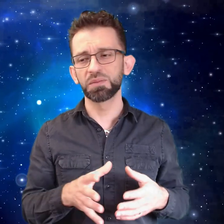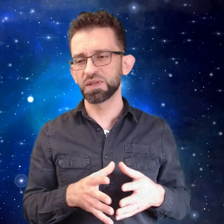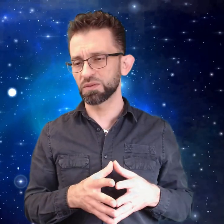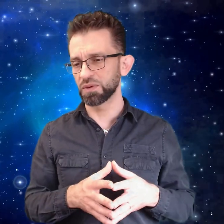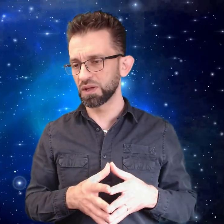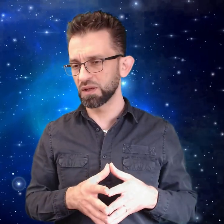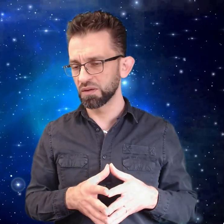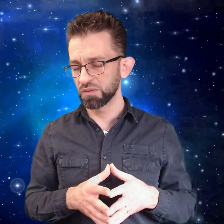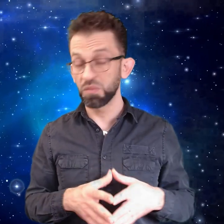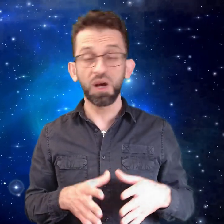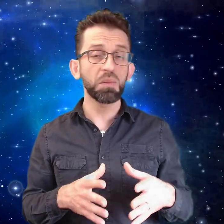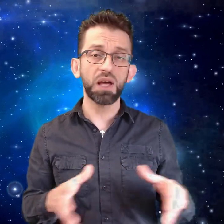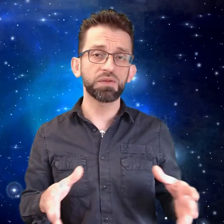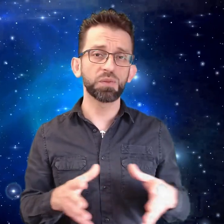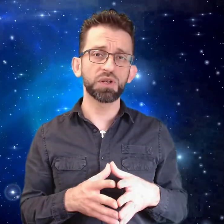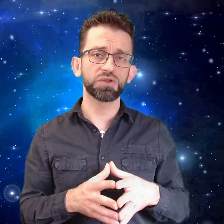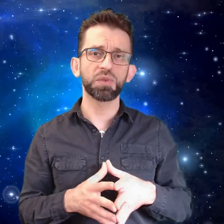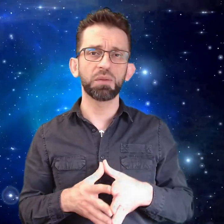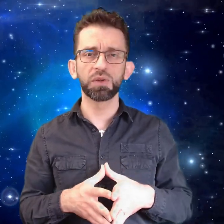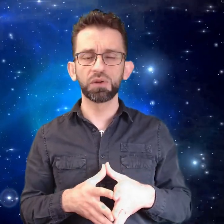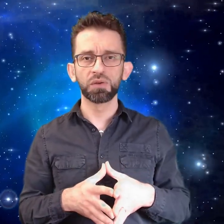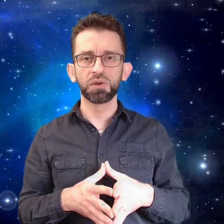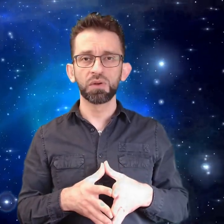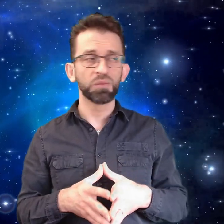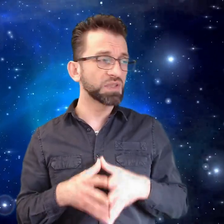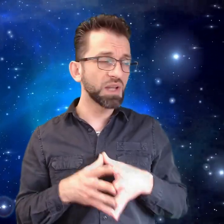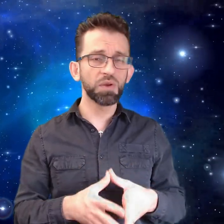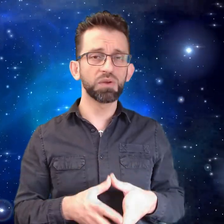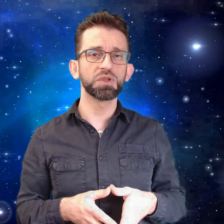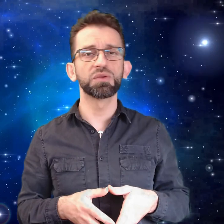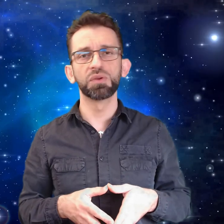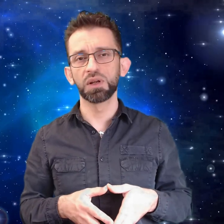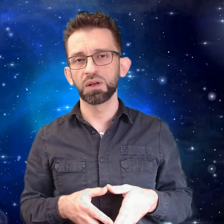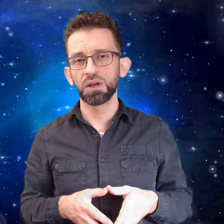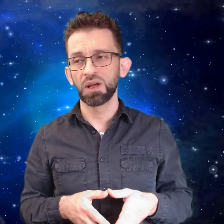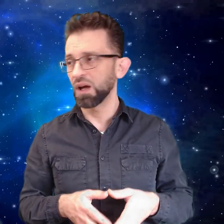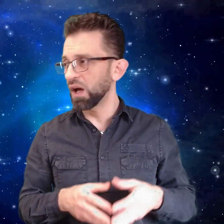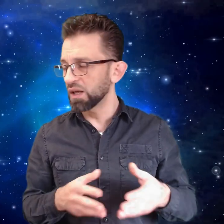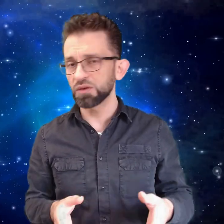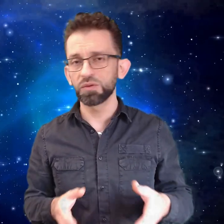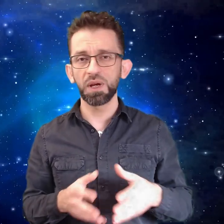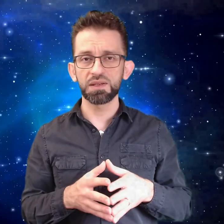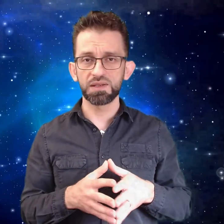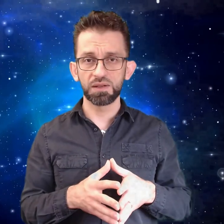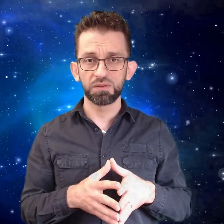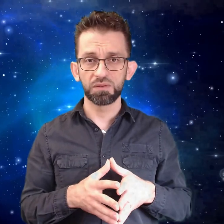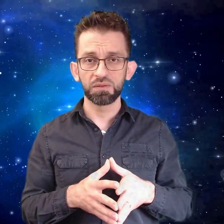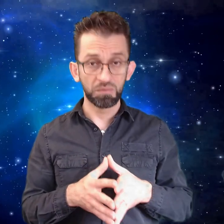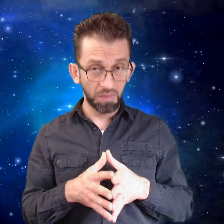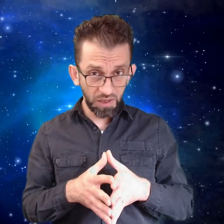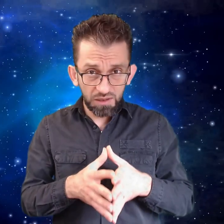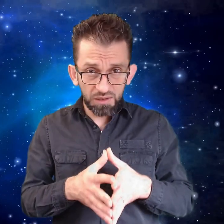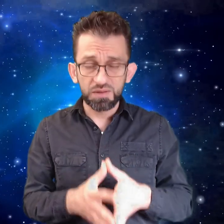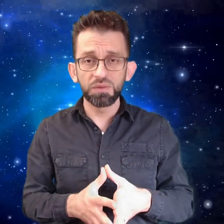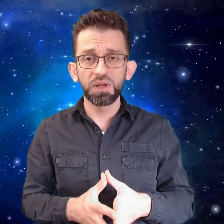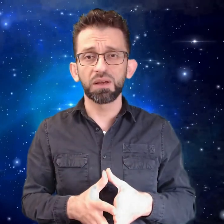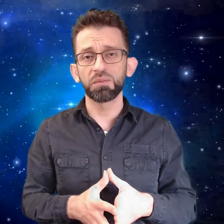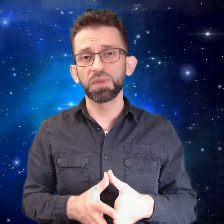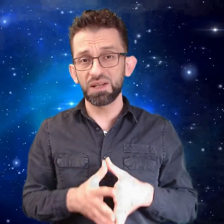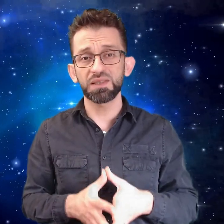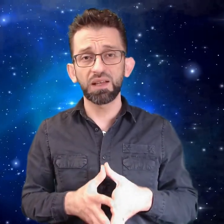من السوريين ما بيعرف ش بكرة شو مخبيله مستقبل ومجهول حياته بائسة هل السوري بنحسد